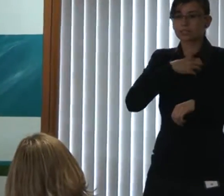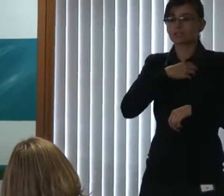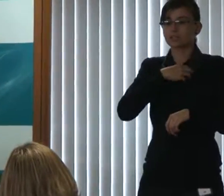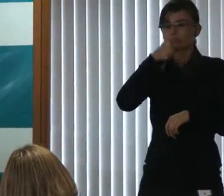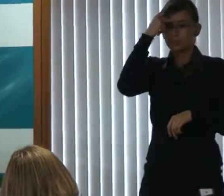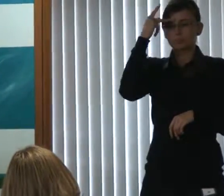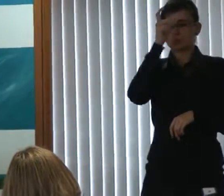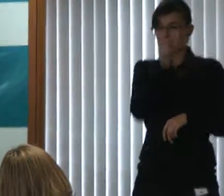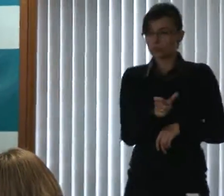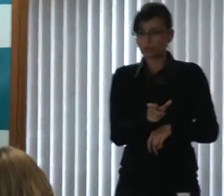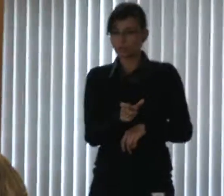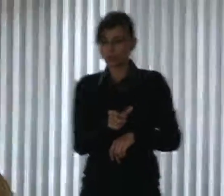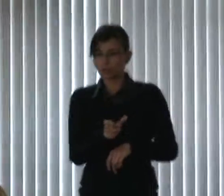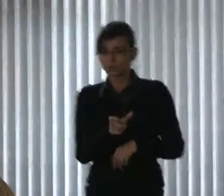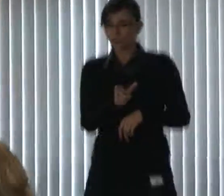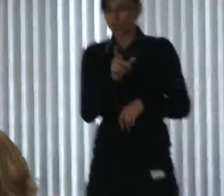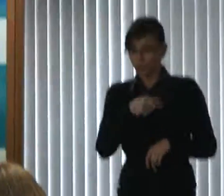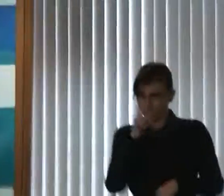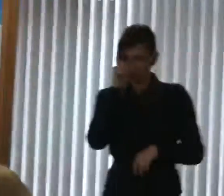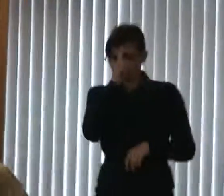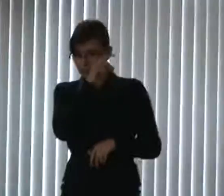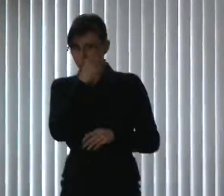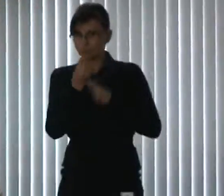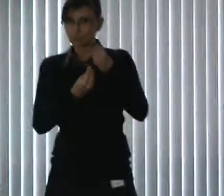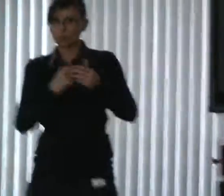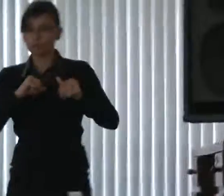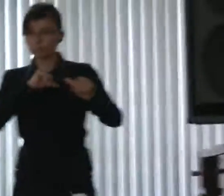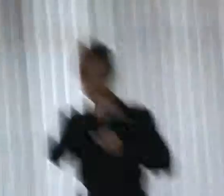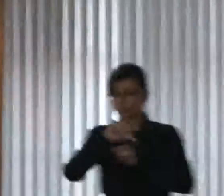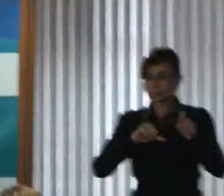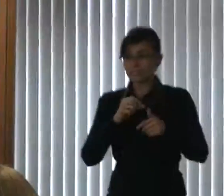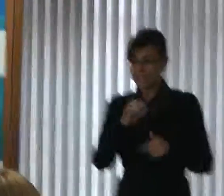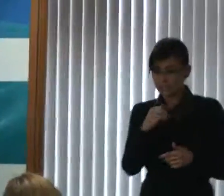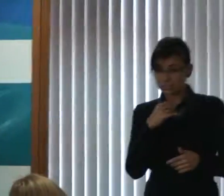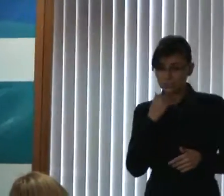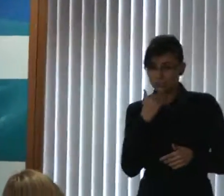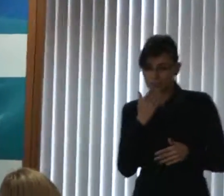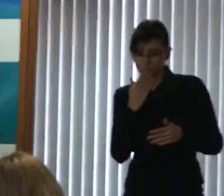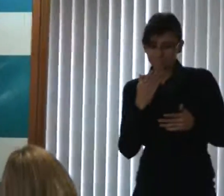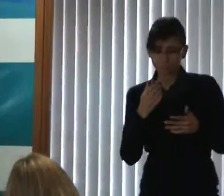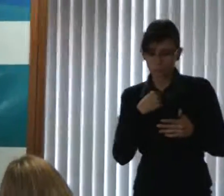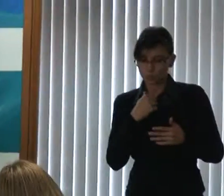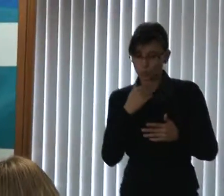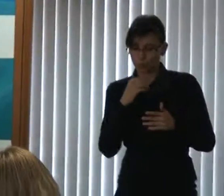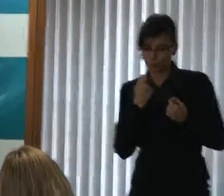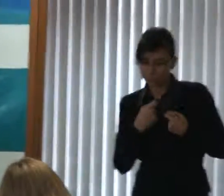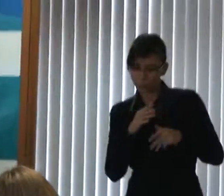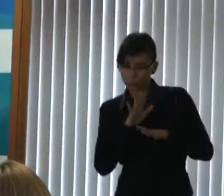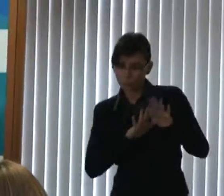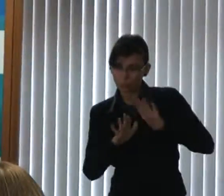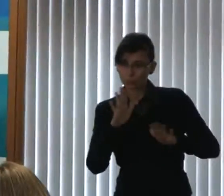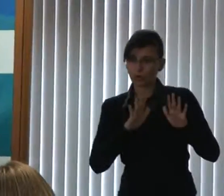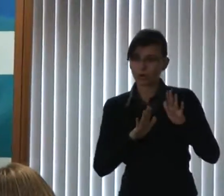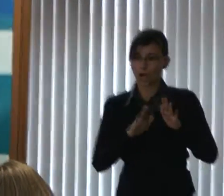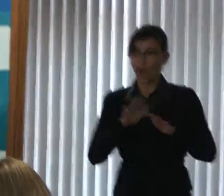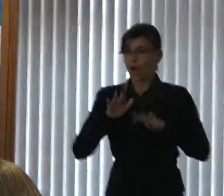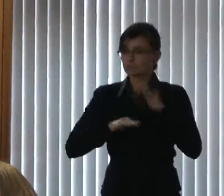Essa é difícil se você não tiver cuidado, você acaba cada dia praticando uma não